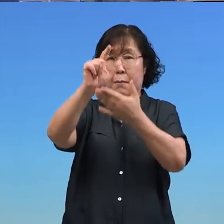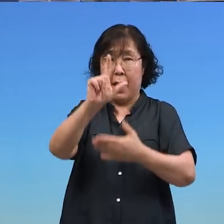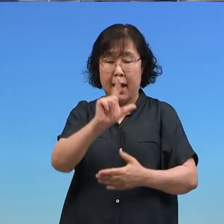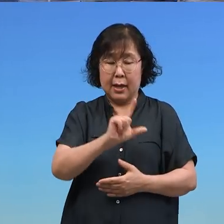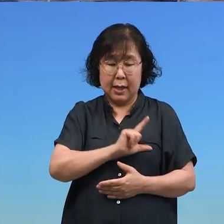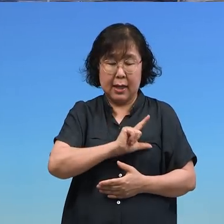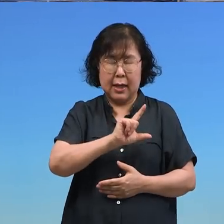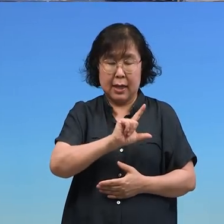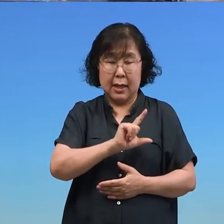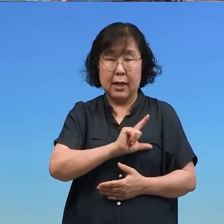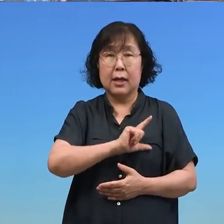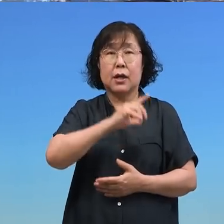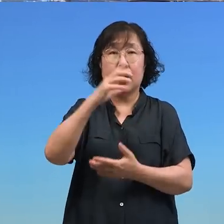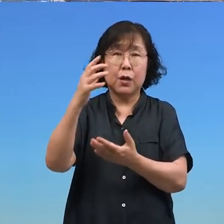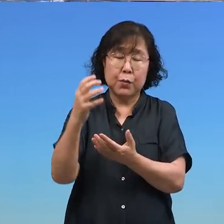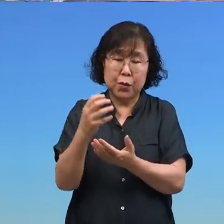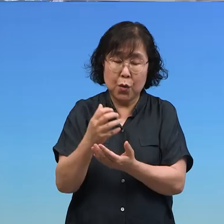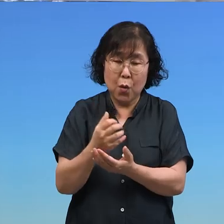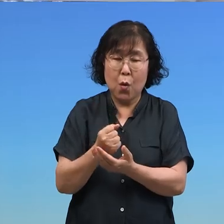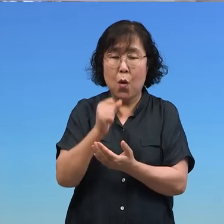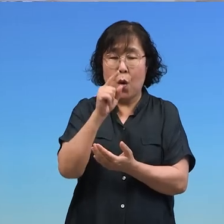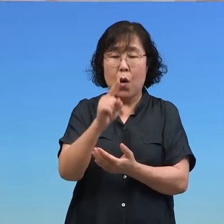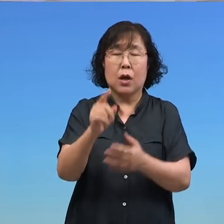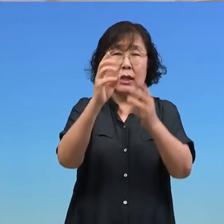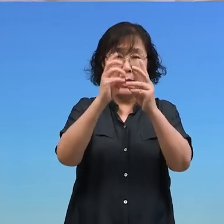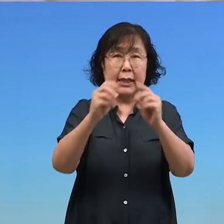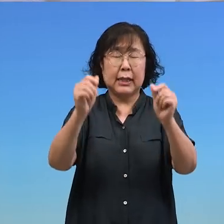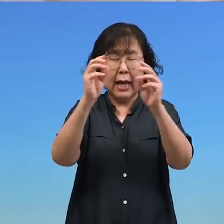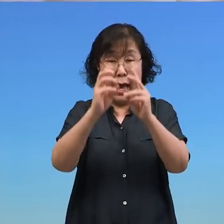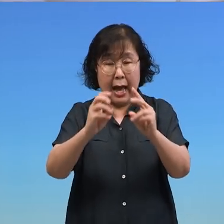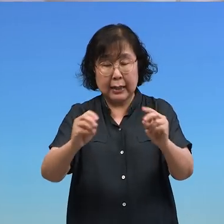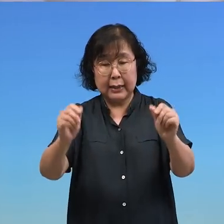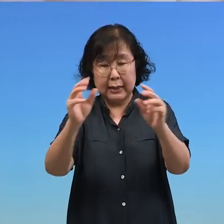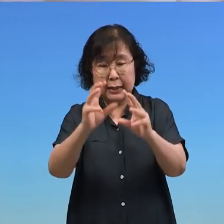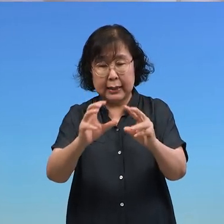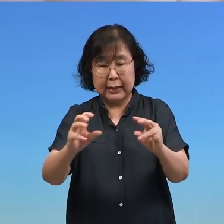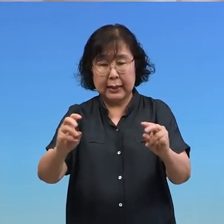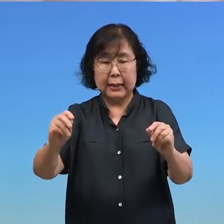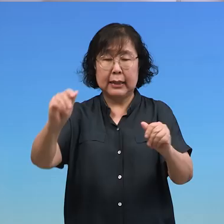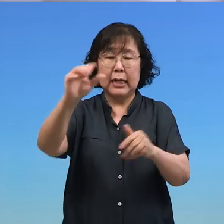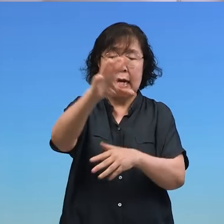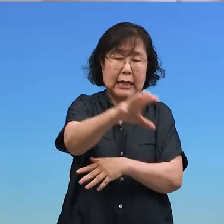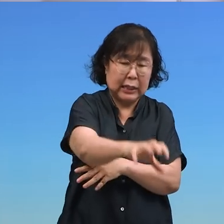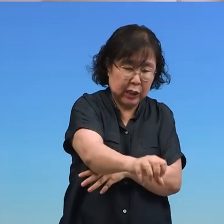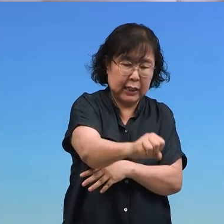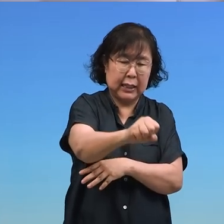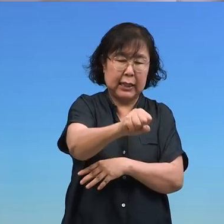이름으로 그 땅은 시한이니